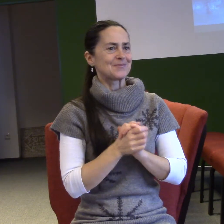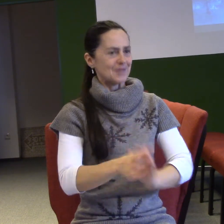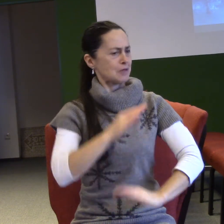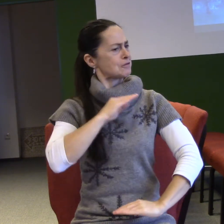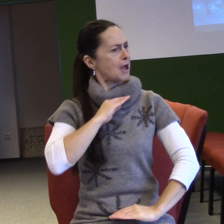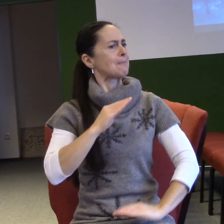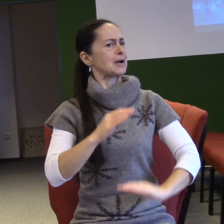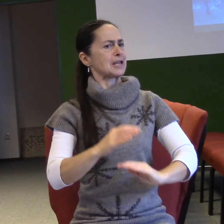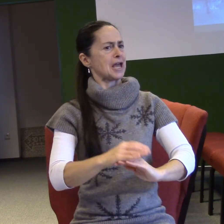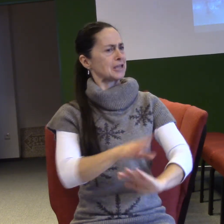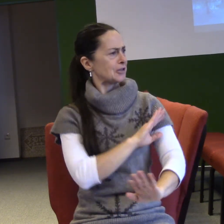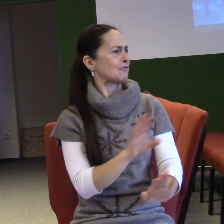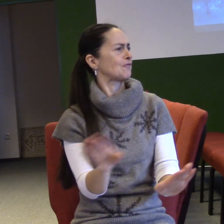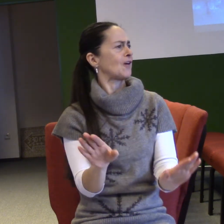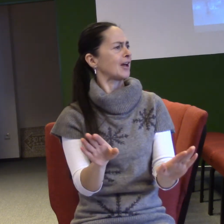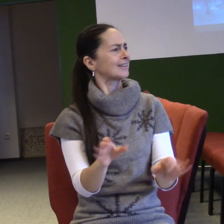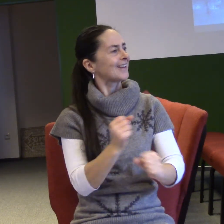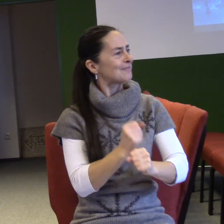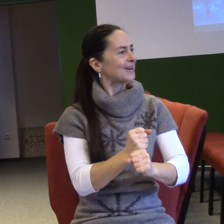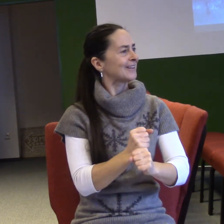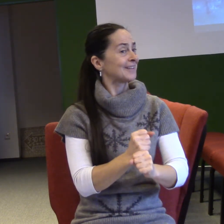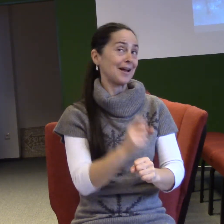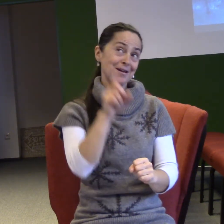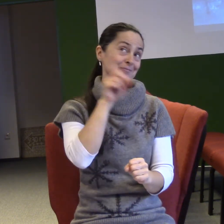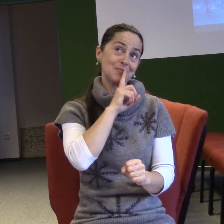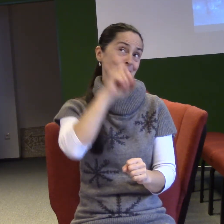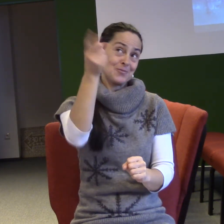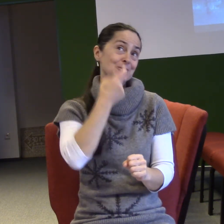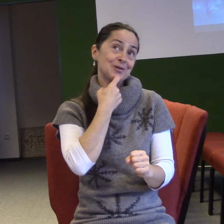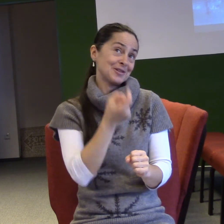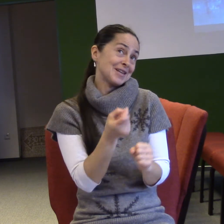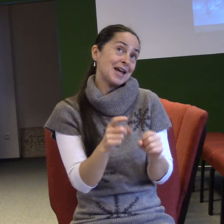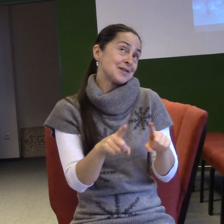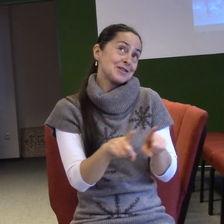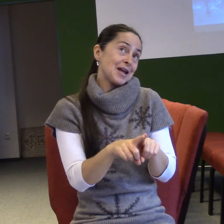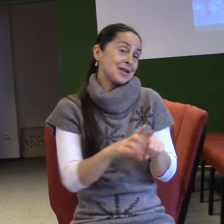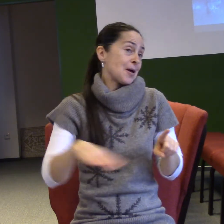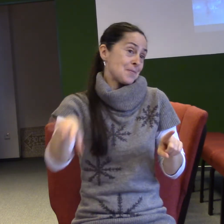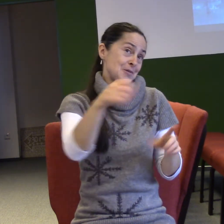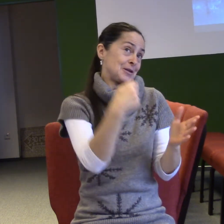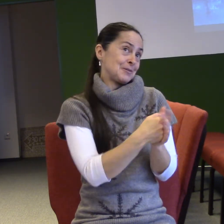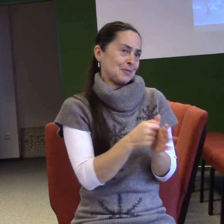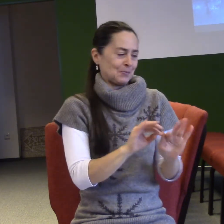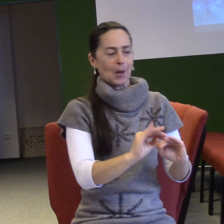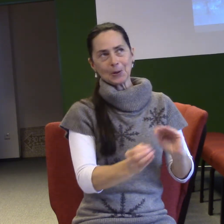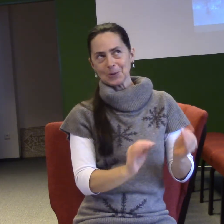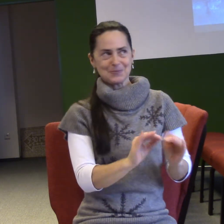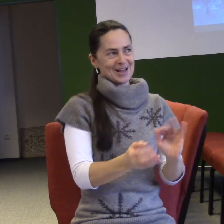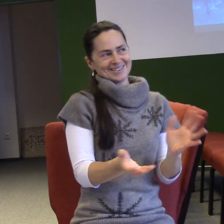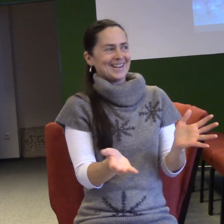činorodí a tak dále. Ale i rozmazlení jako tak ve smyslu, to nejde, že dohromady. To nevedí.